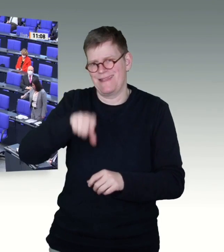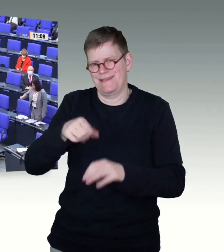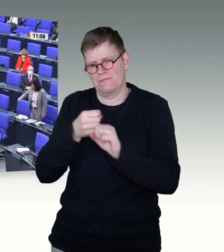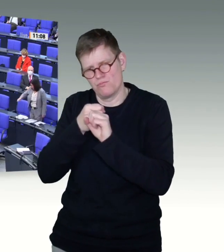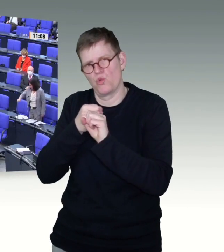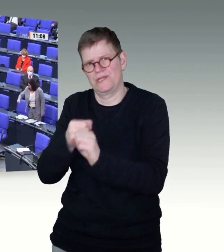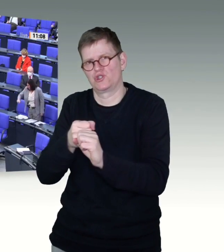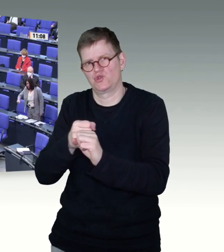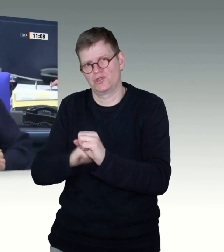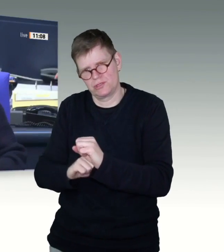Dank, liebe Kolleginnen.